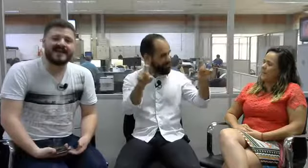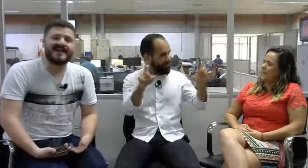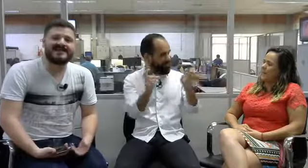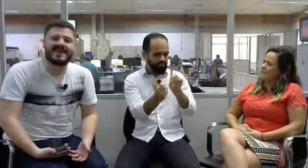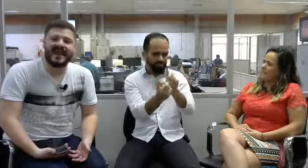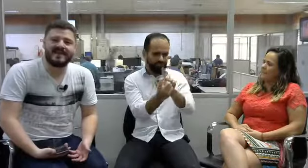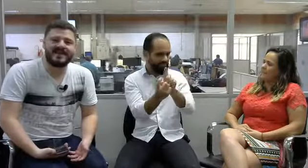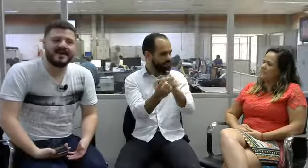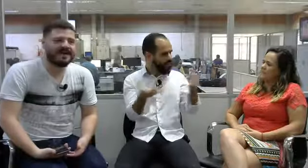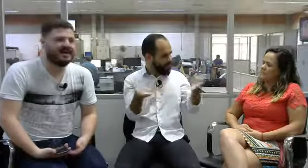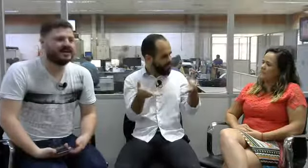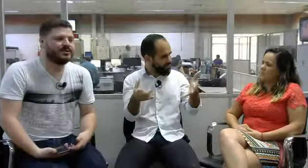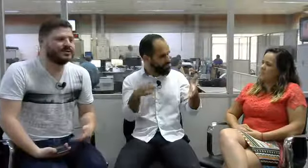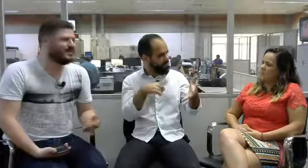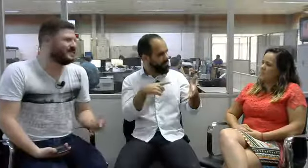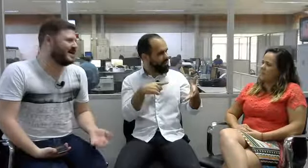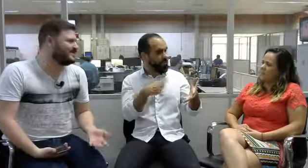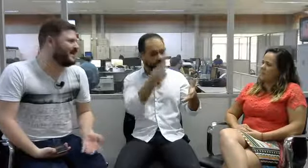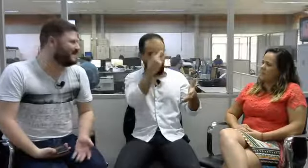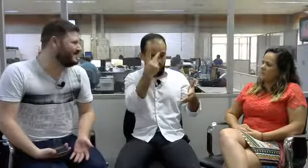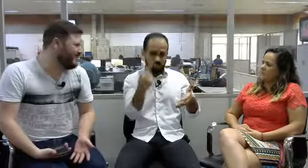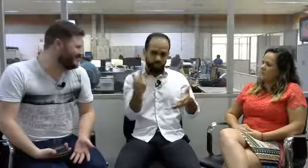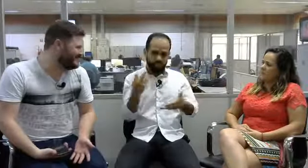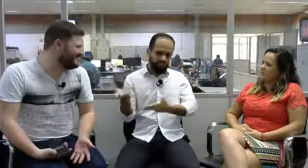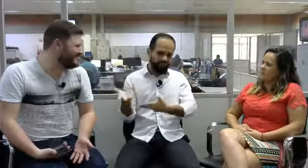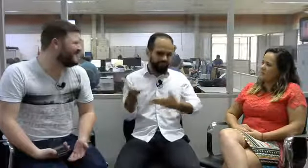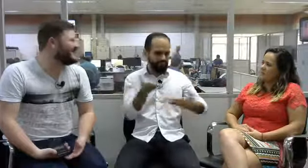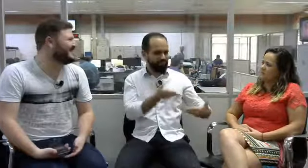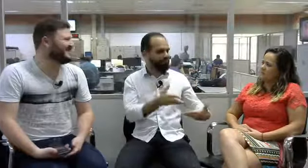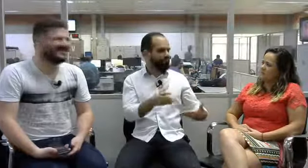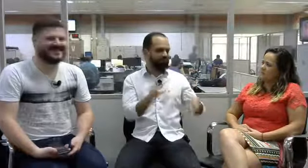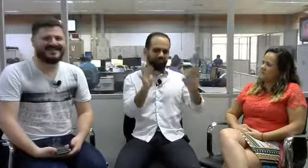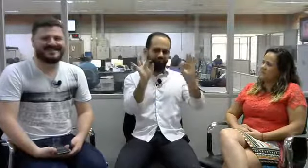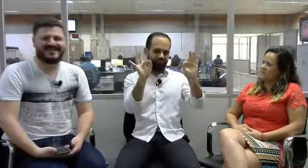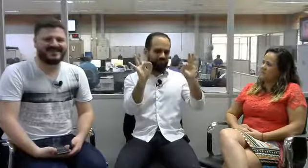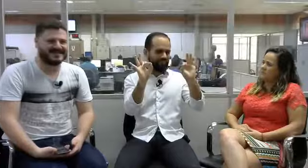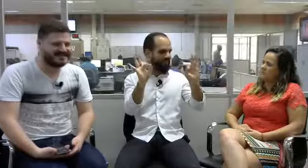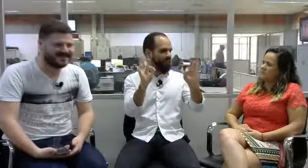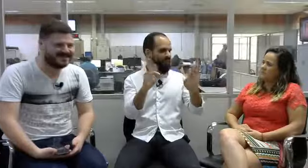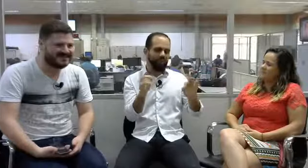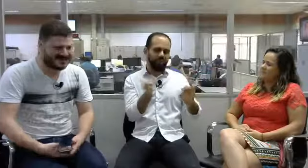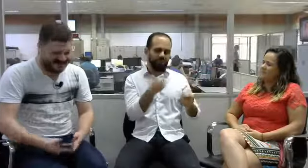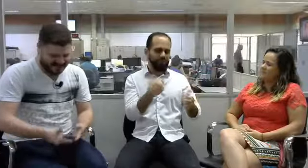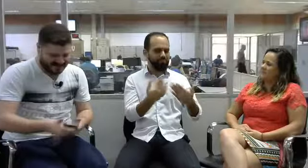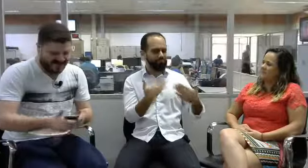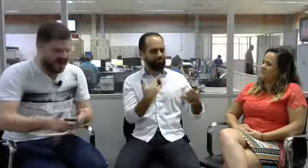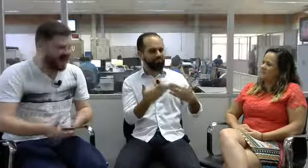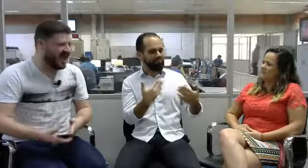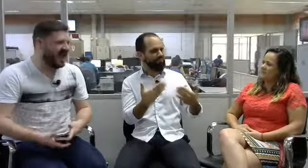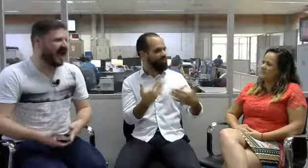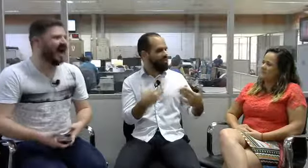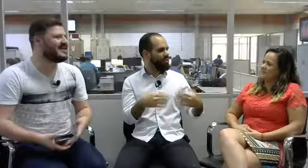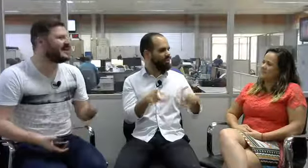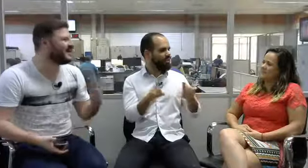recebe dois convidados maravilhosos que a gente estava aqui conversando, que é a Jaqueline